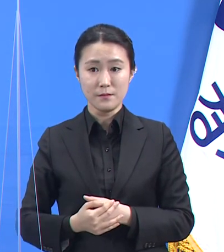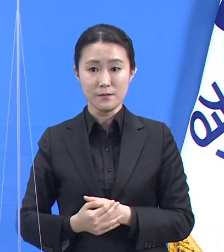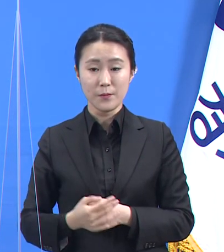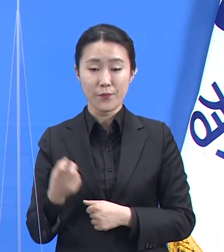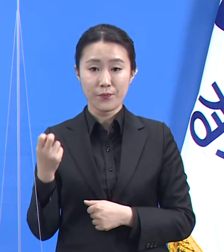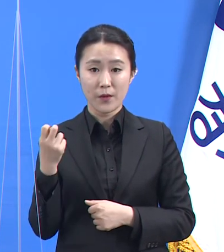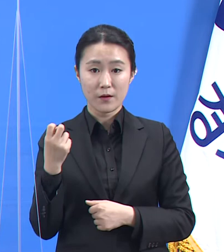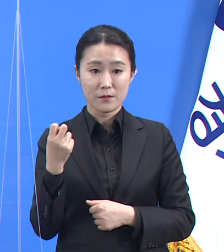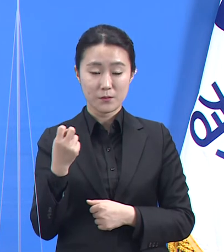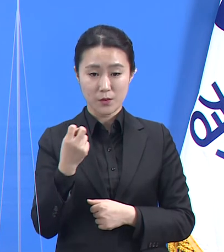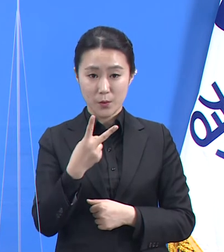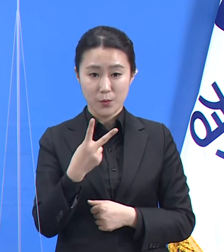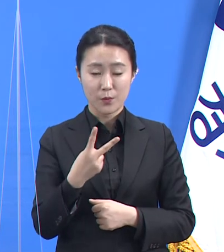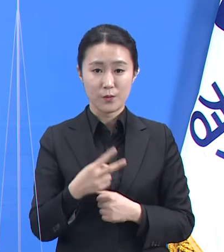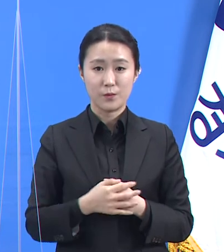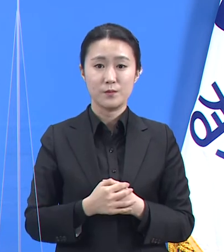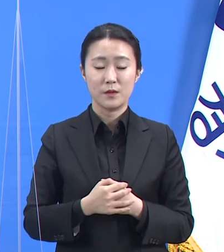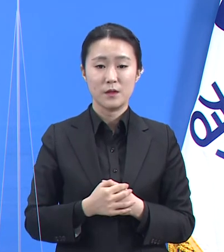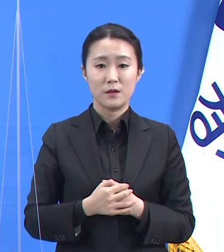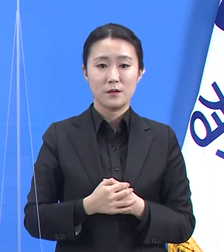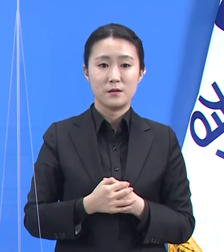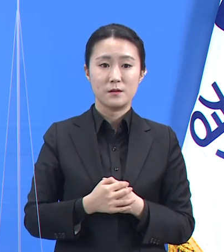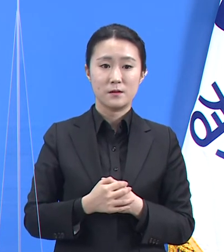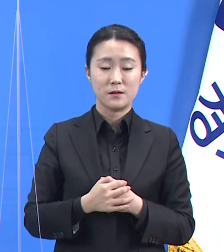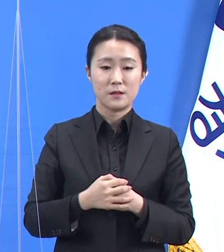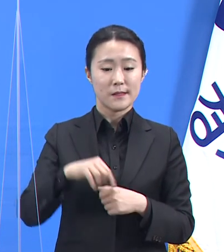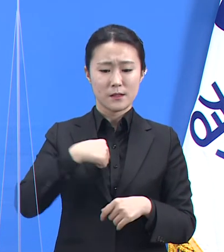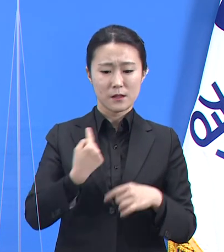쉽게 소진시키는 고된 일이기도 합니다.